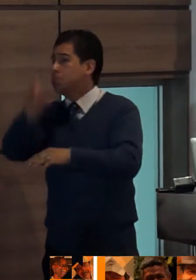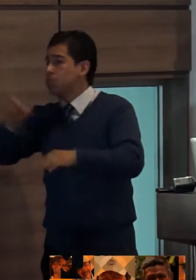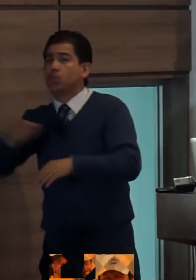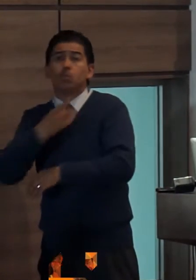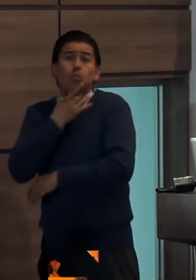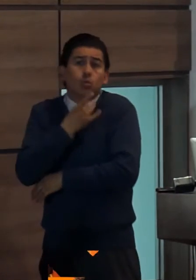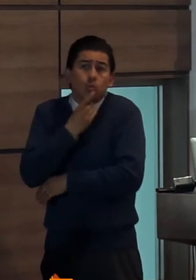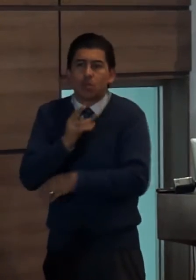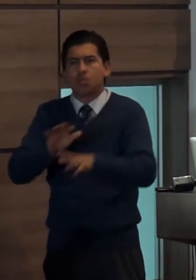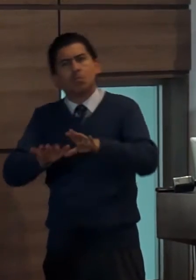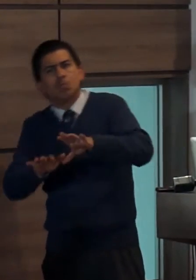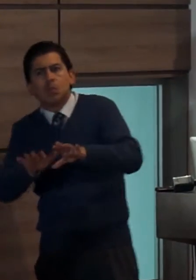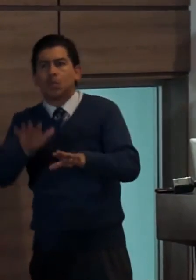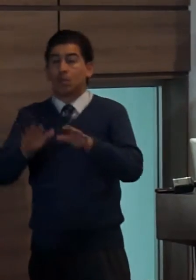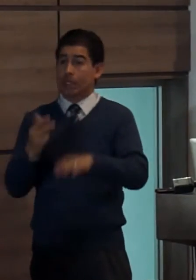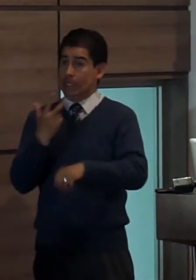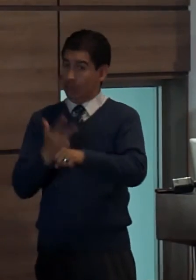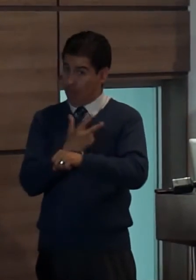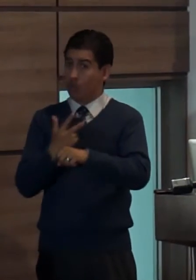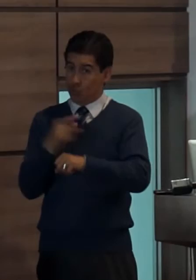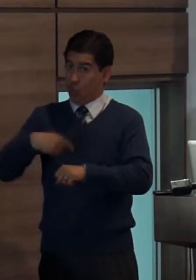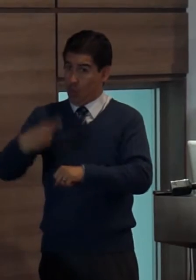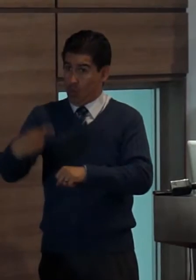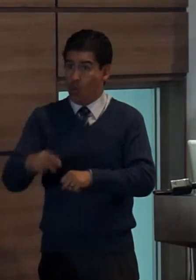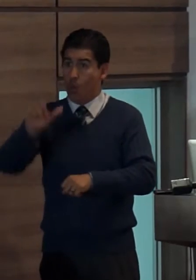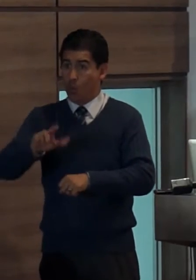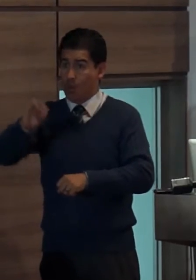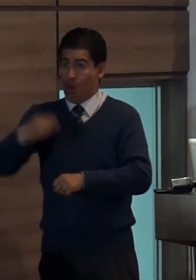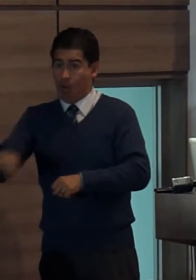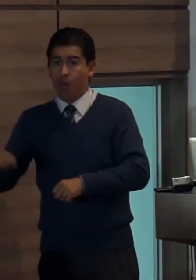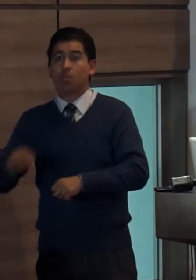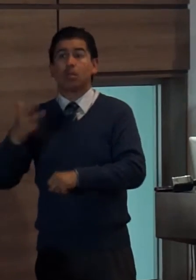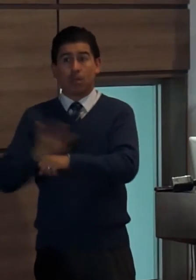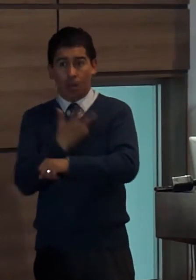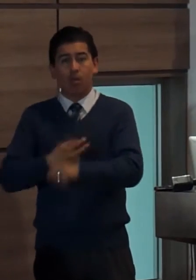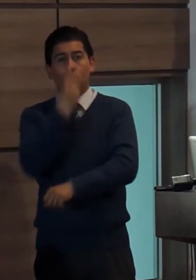dedicamos un promedio de tres horas diarias a mirar televisión